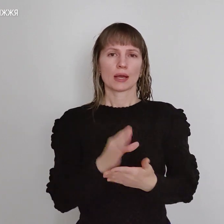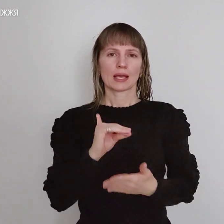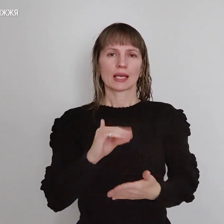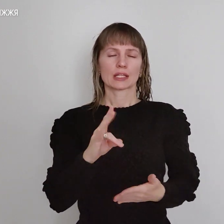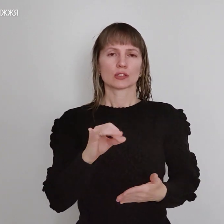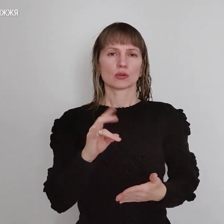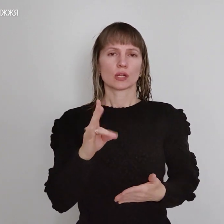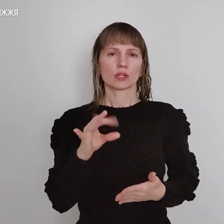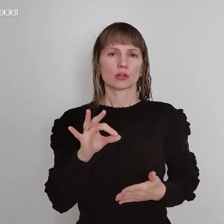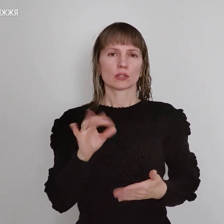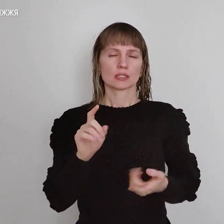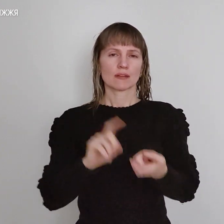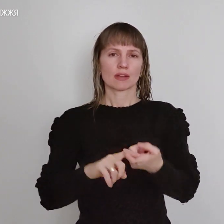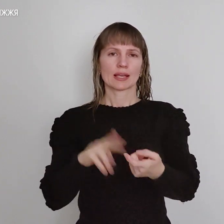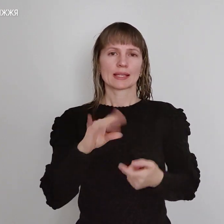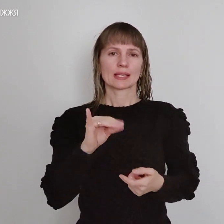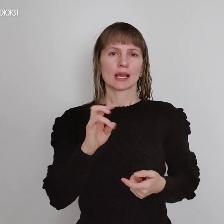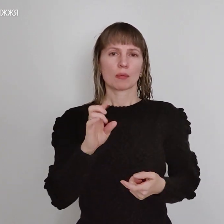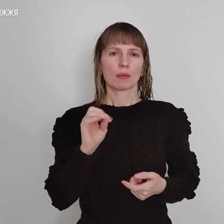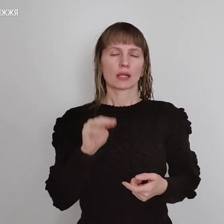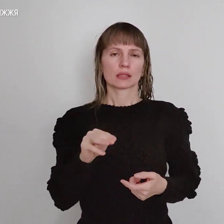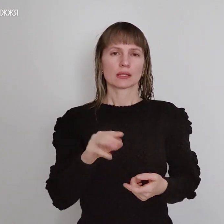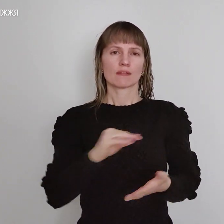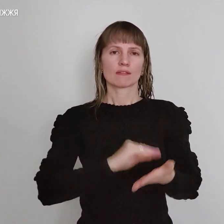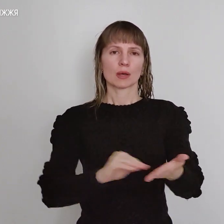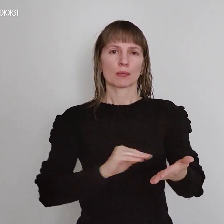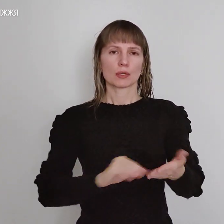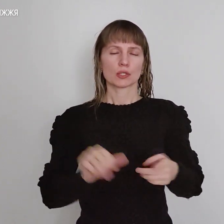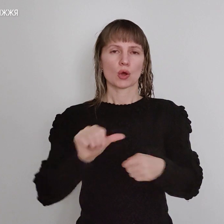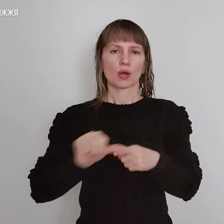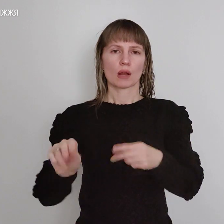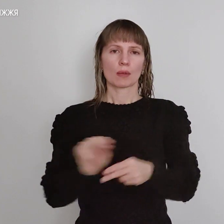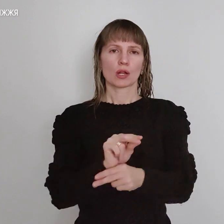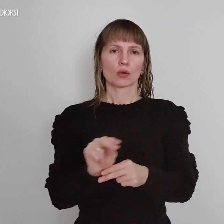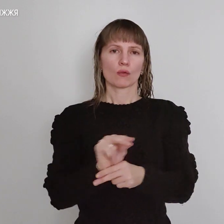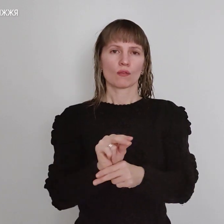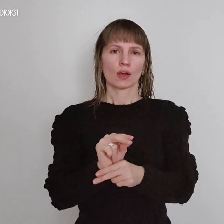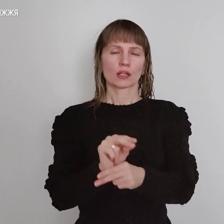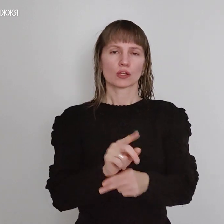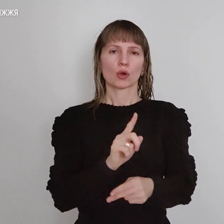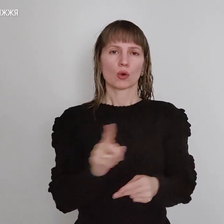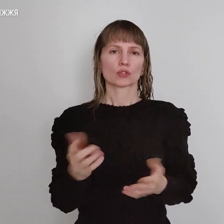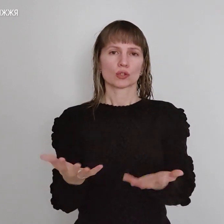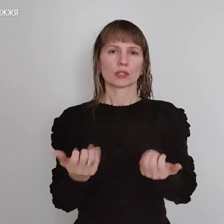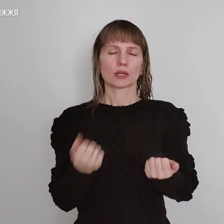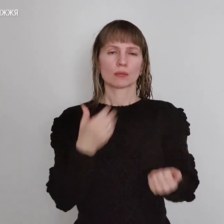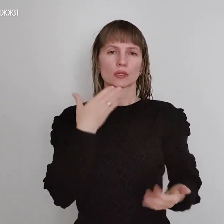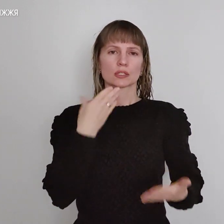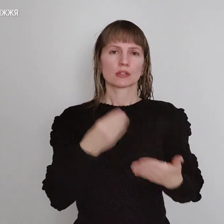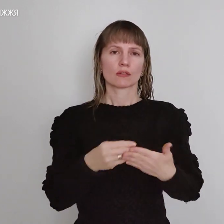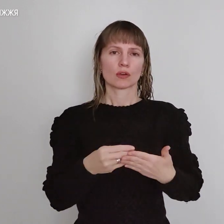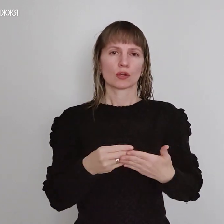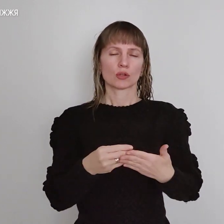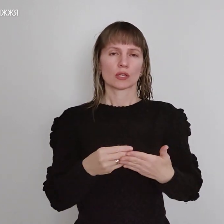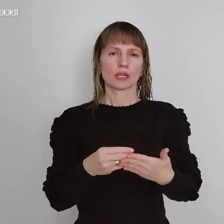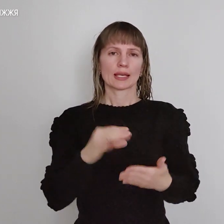-балежний діабет, виписується окремо лікування. Кожен отримує свою власну інцелінну терапію.